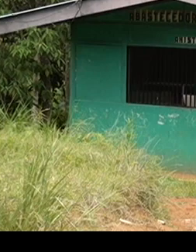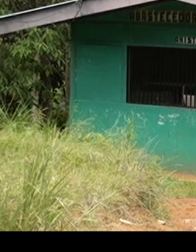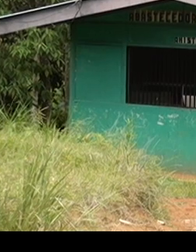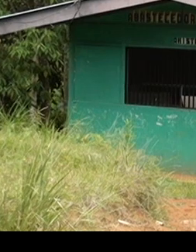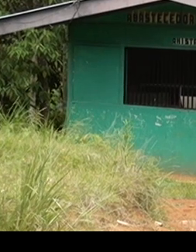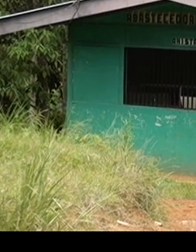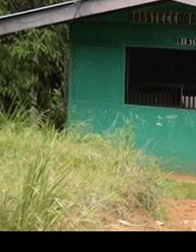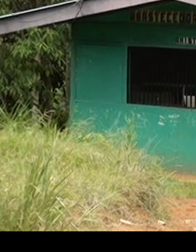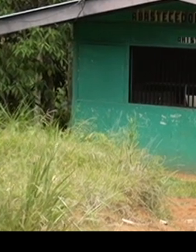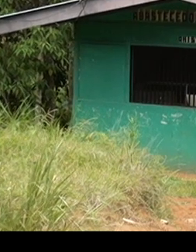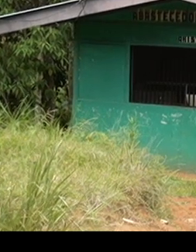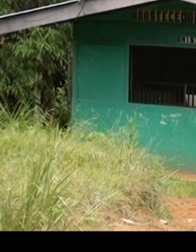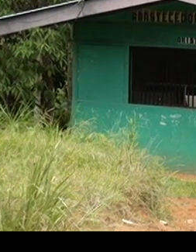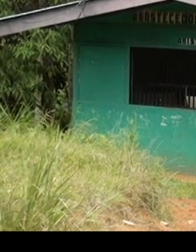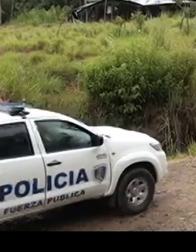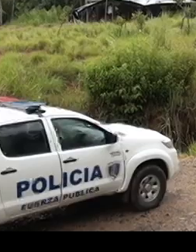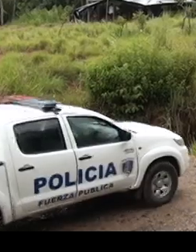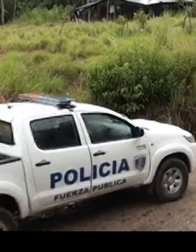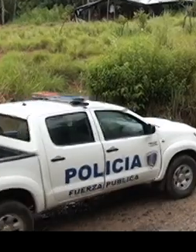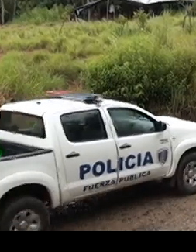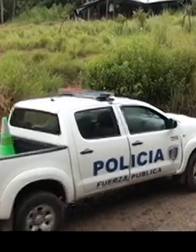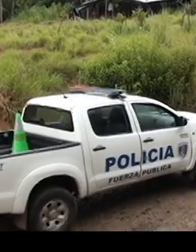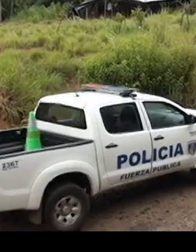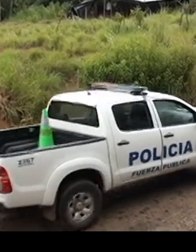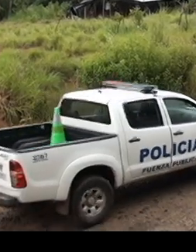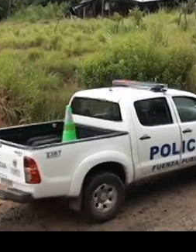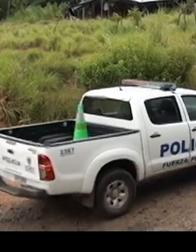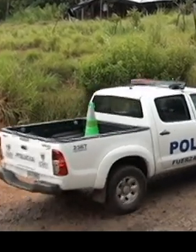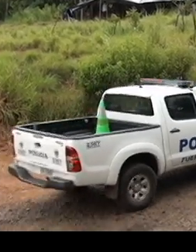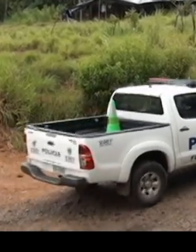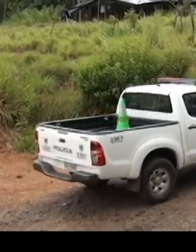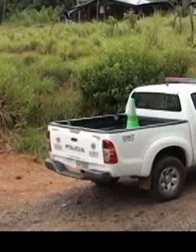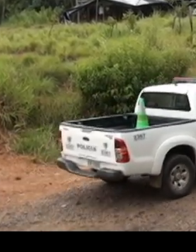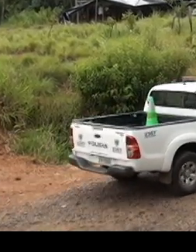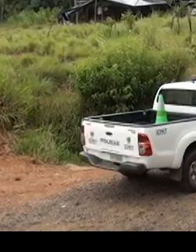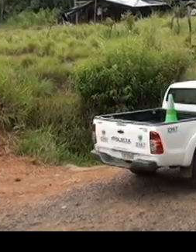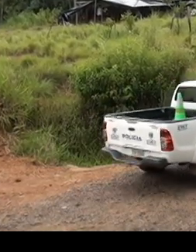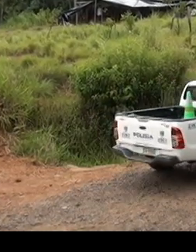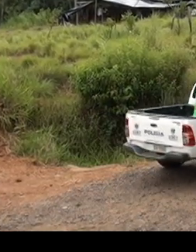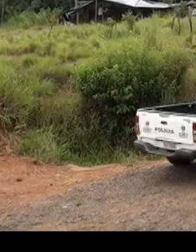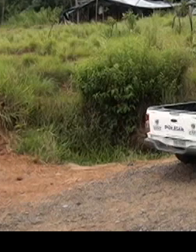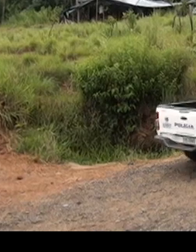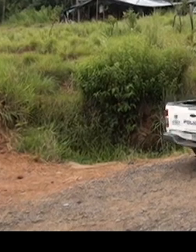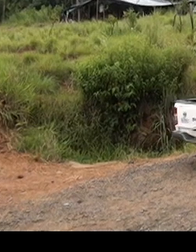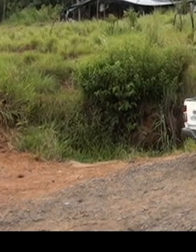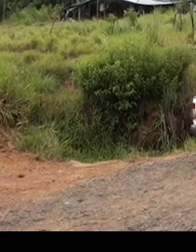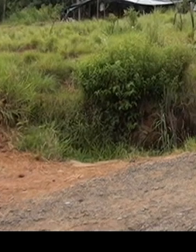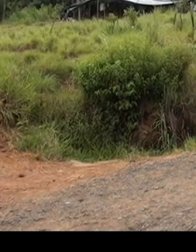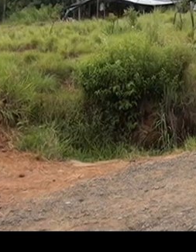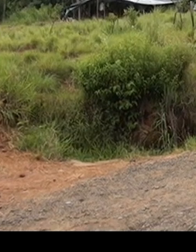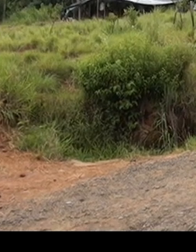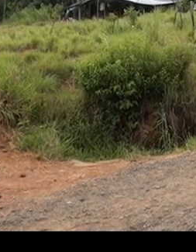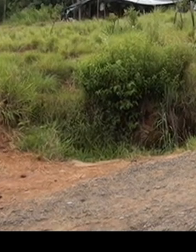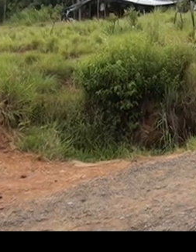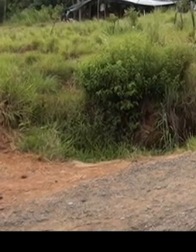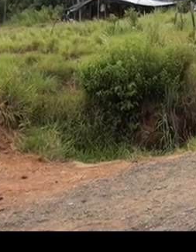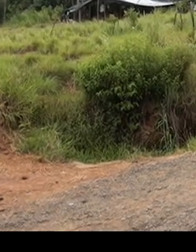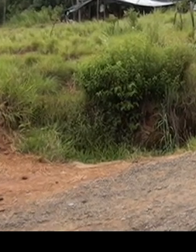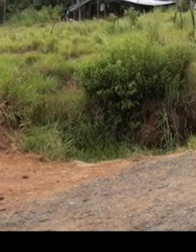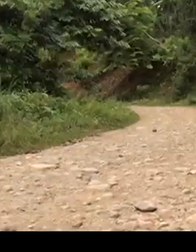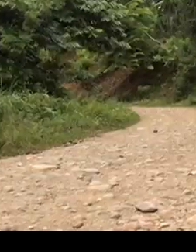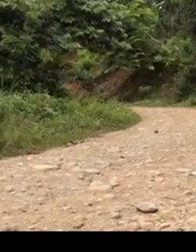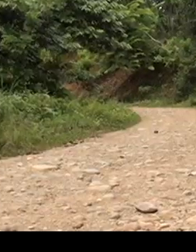El mandatario hizo un llamado a la paz y también giró órdenes específicas para atender la muerte de este hombre tras recibir